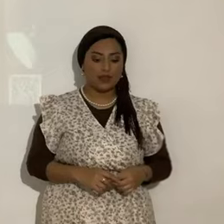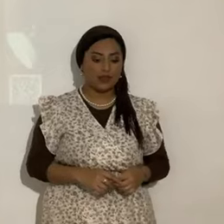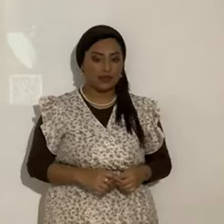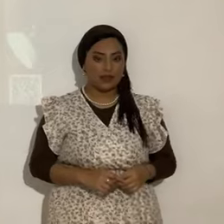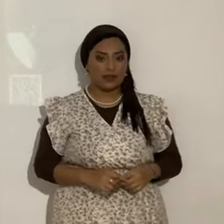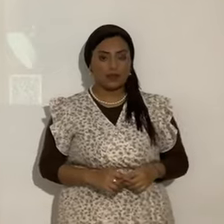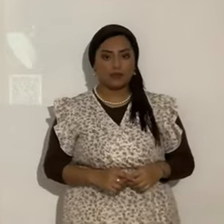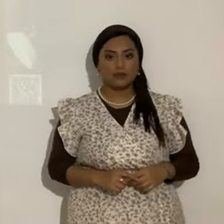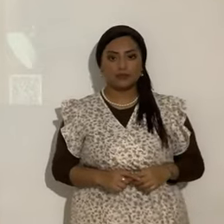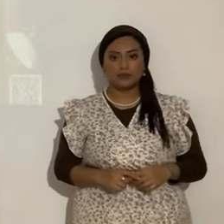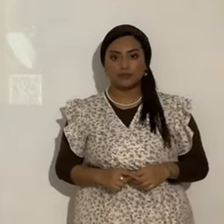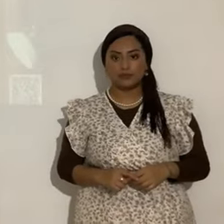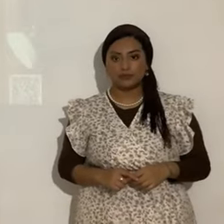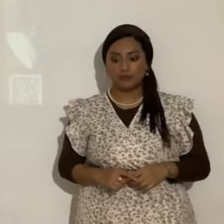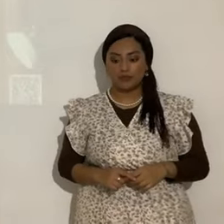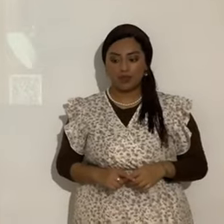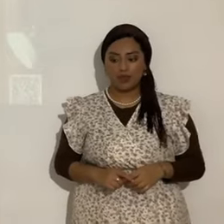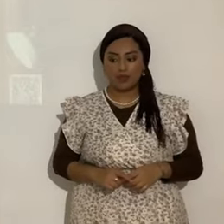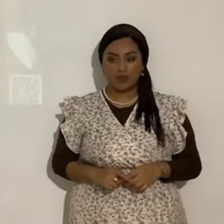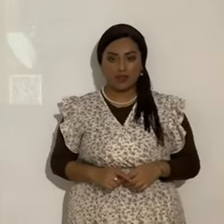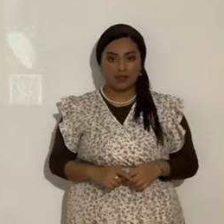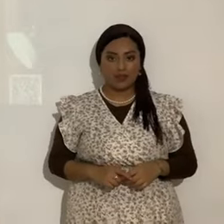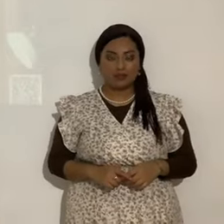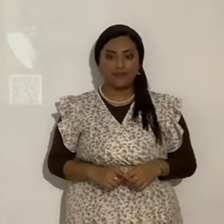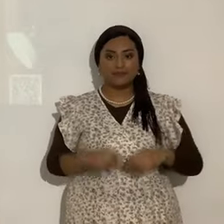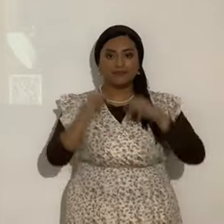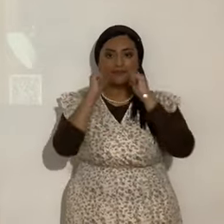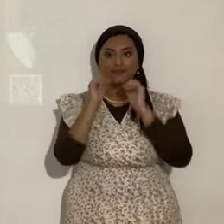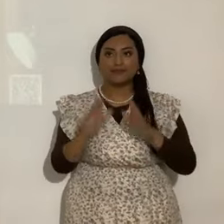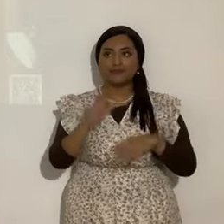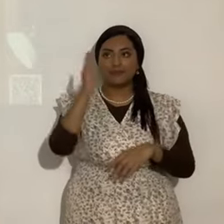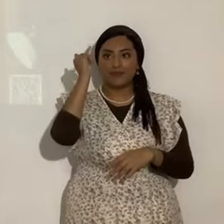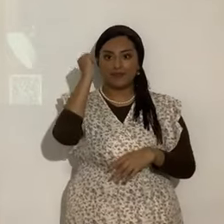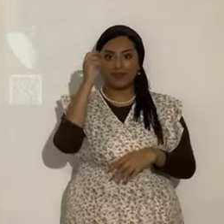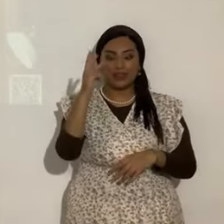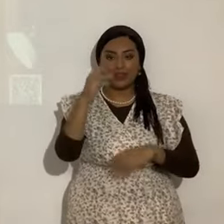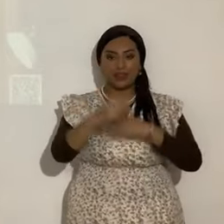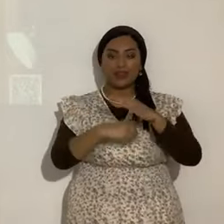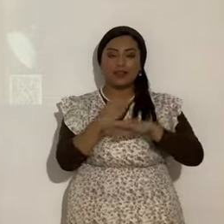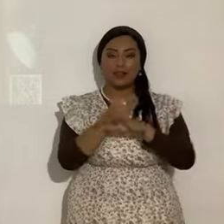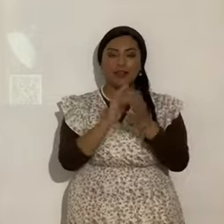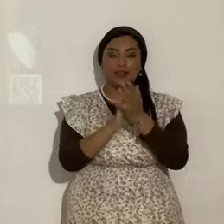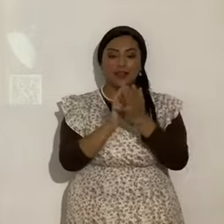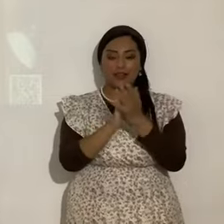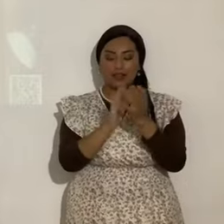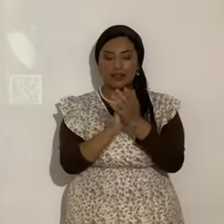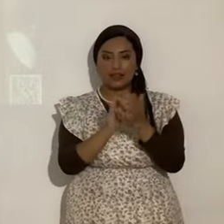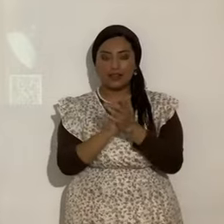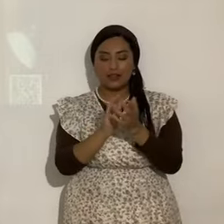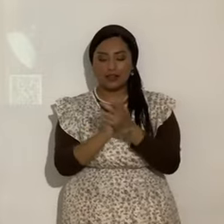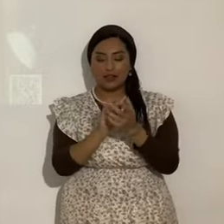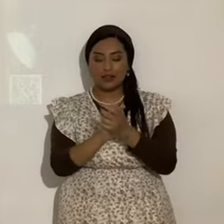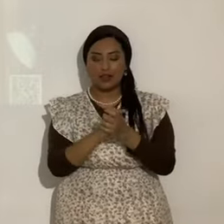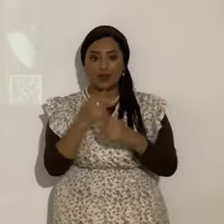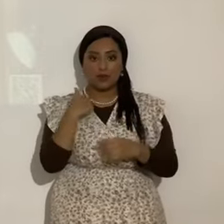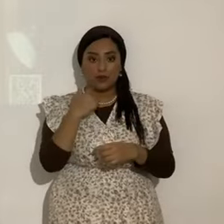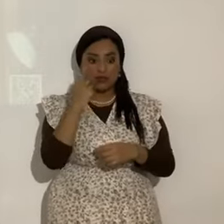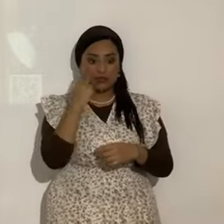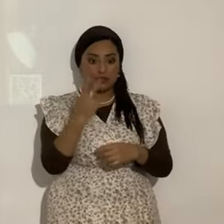Cuando va dando vuelta. El globo terráqueo. Aleluya. Bendito. Yeshua Mashiach. Pues empiezan. Es que nos damos cuenta. Que dieron su.